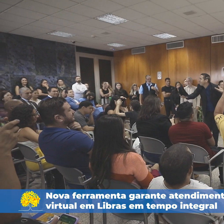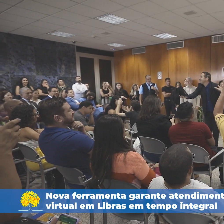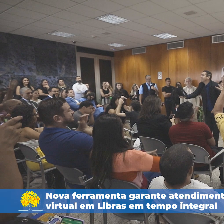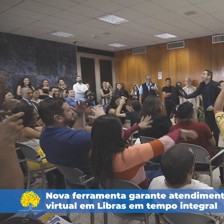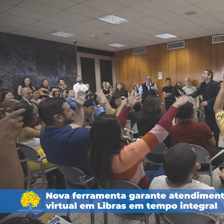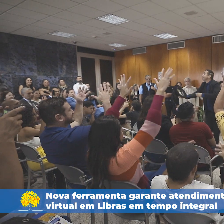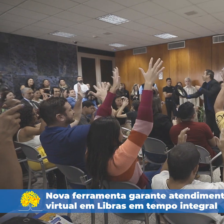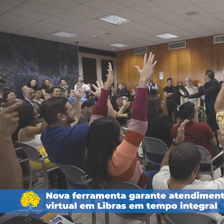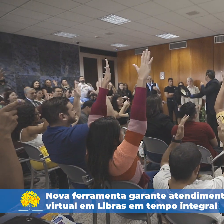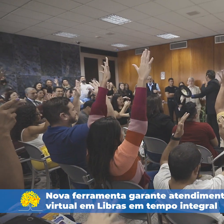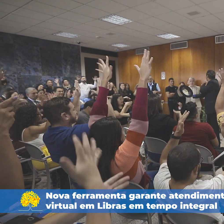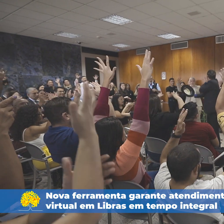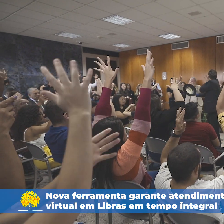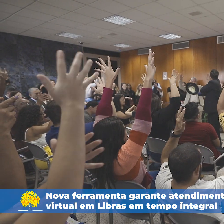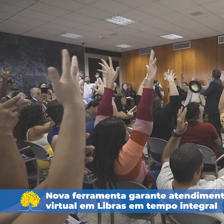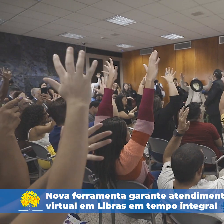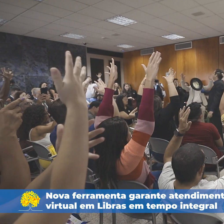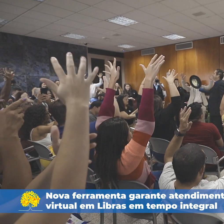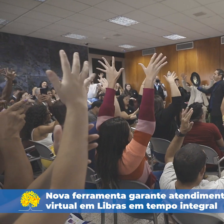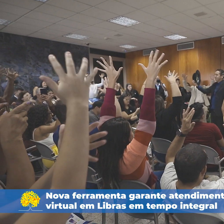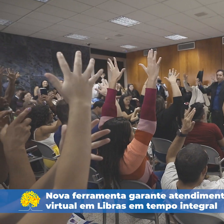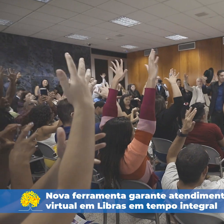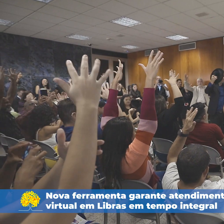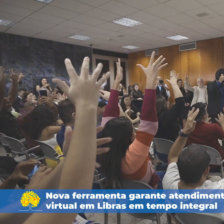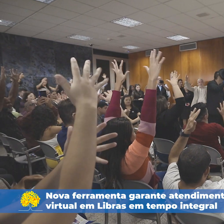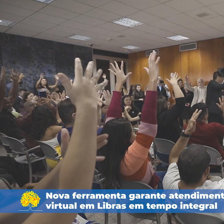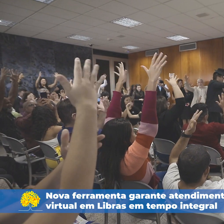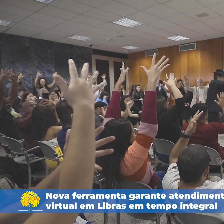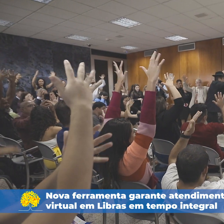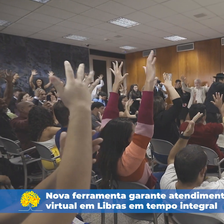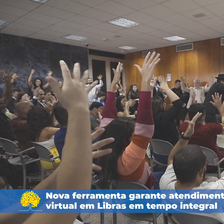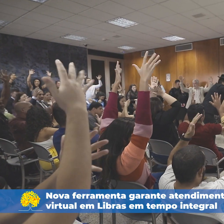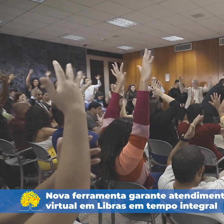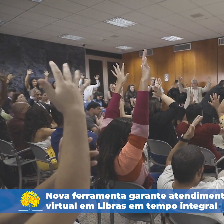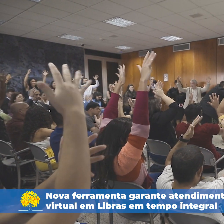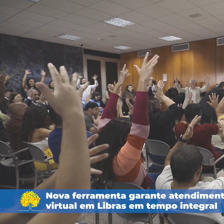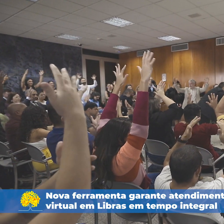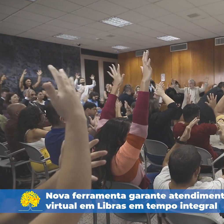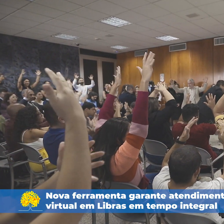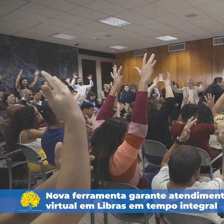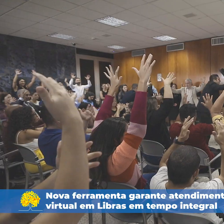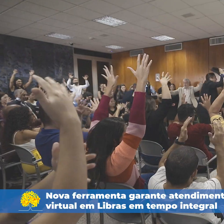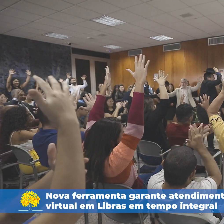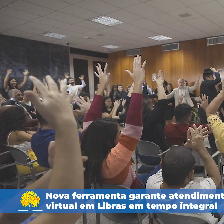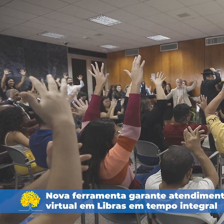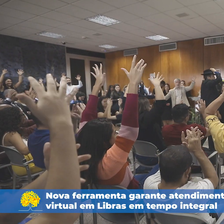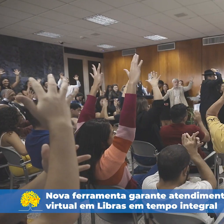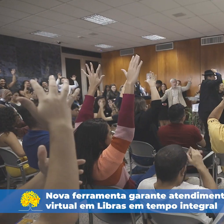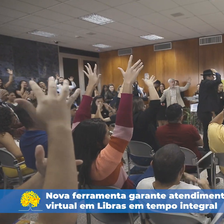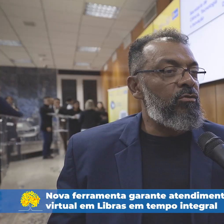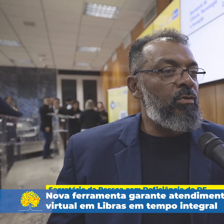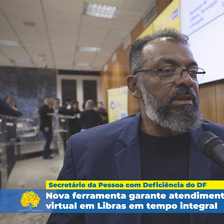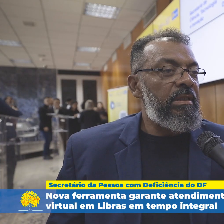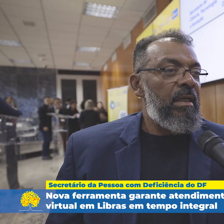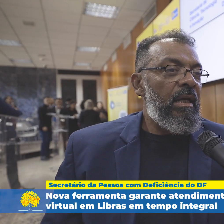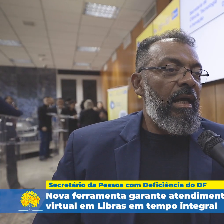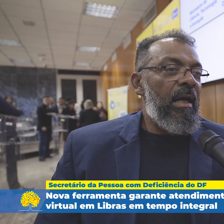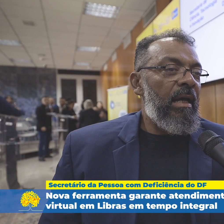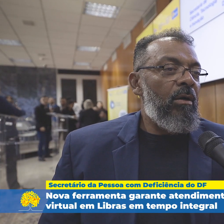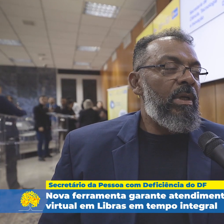que o GDF está prestando às pessoas com deficiência auditiva, especificamente na área de Libras, oferecendo a essas pessoas o